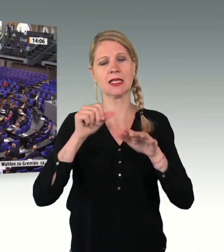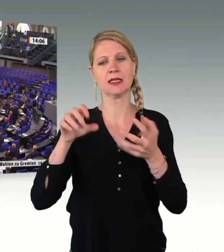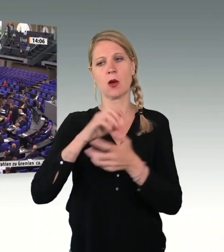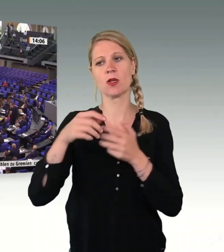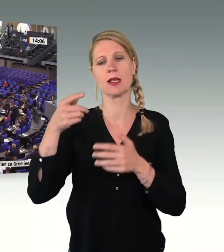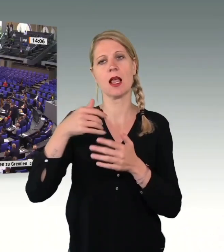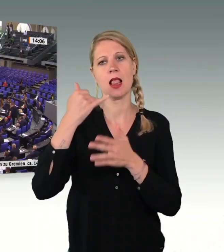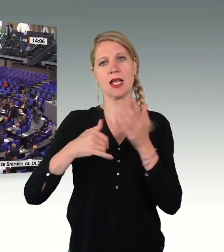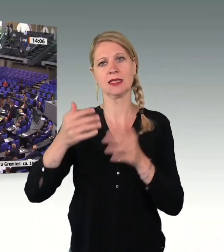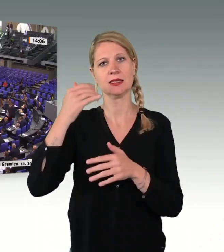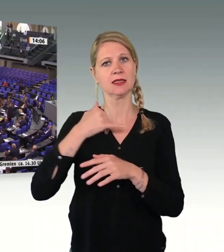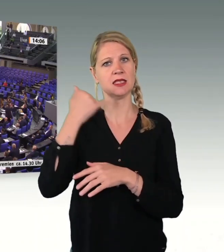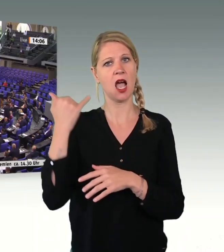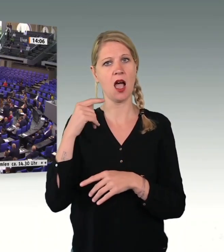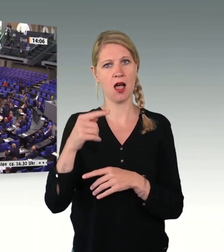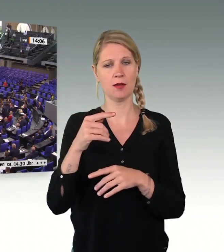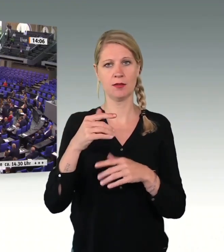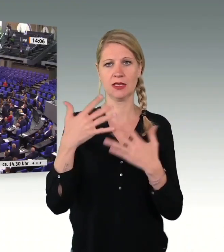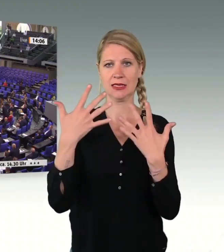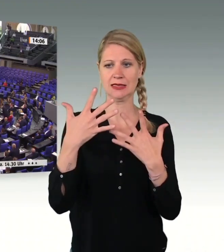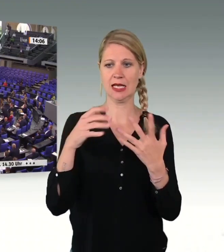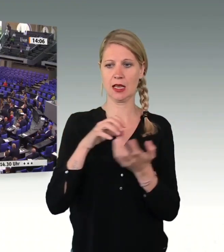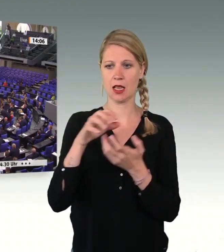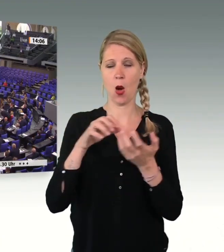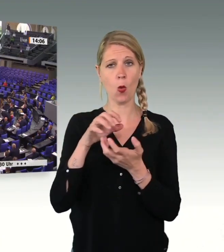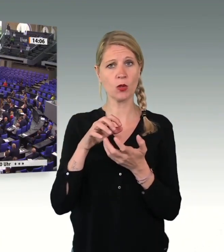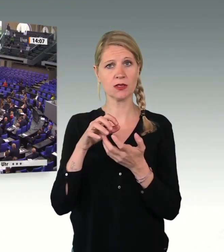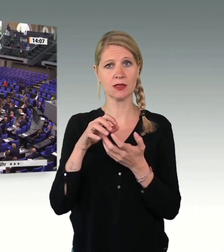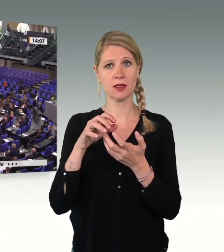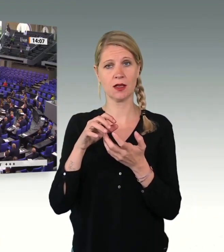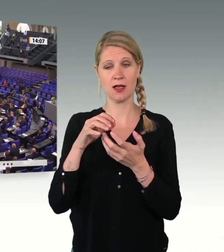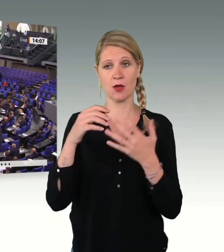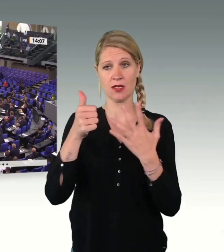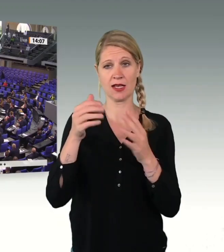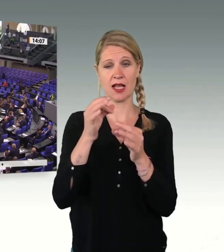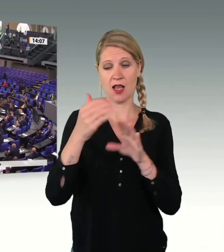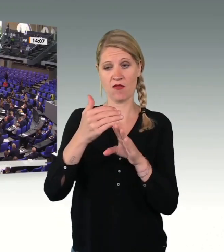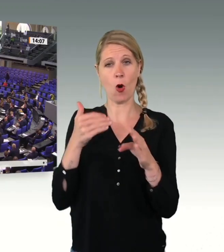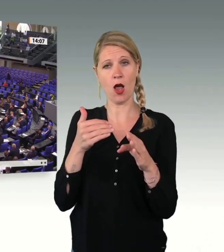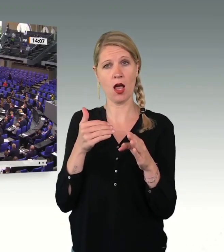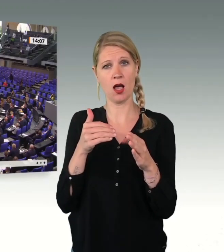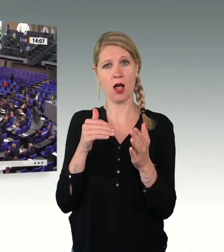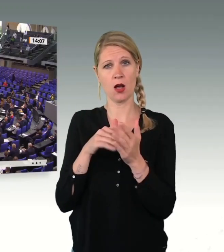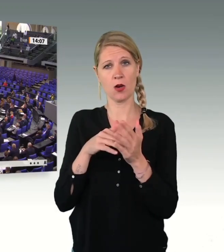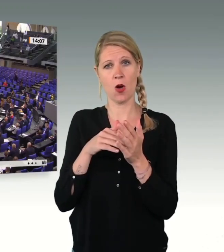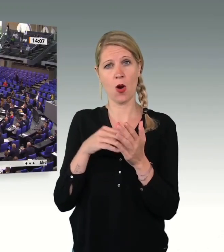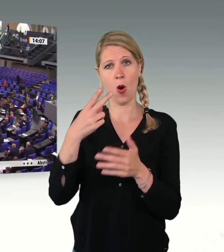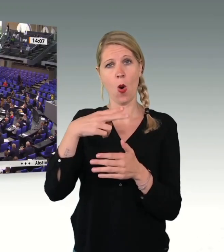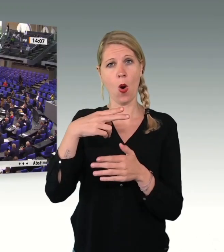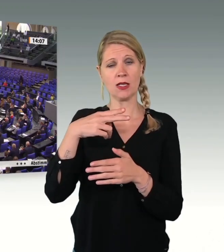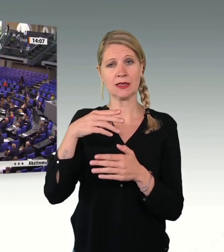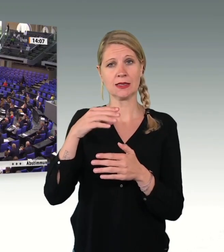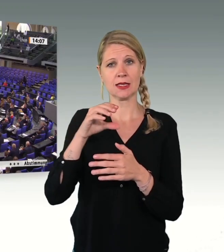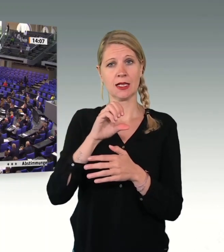August, also sechs Tage vorher, hat Horst Seehofer noch öffentliche Abschiebungen nach Afghanistan gefordert. In ein Land, das sich in diesen Tagen schon an der